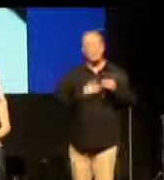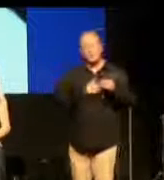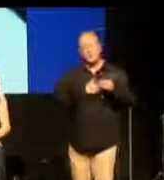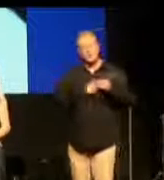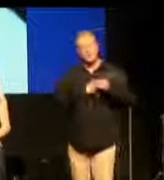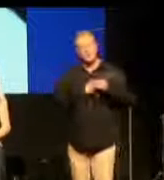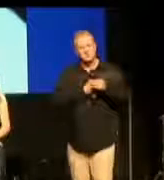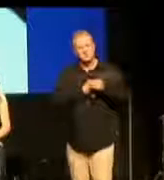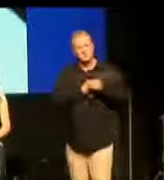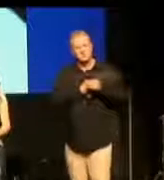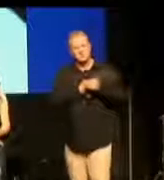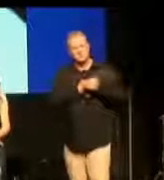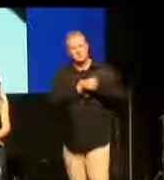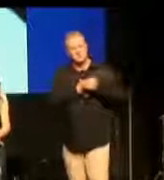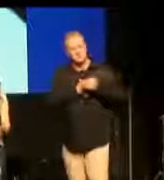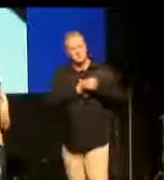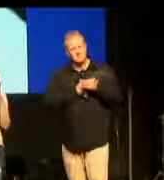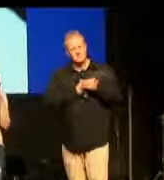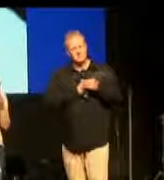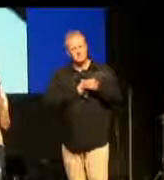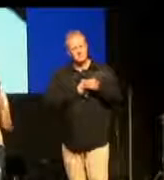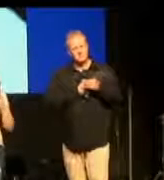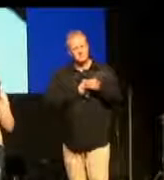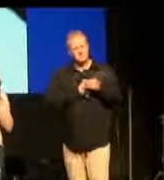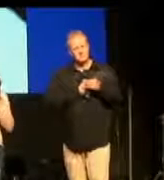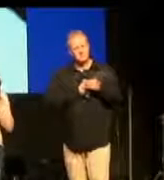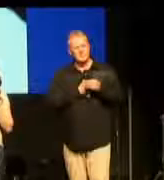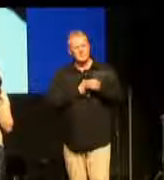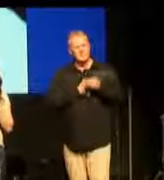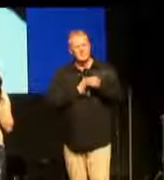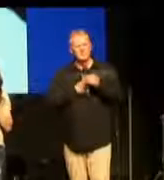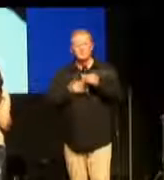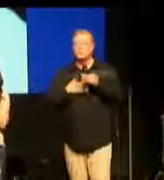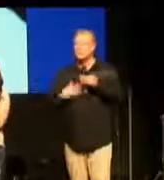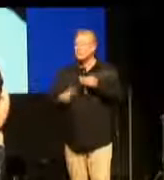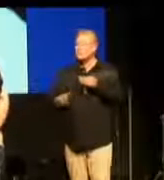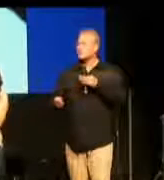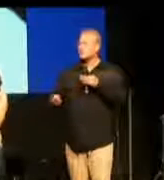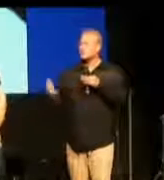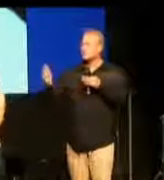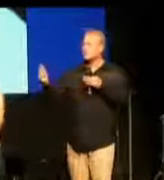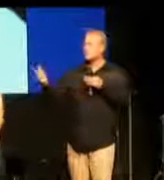weiß nie, was einen Menschen in seinem Herzen bewegt.